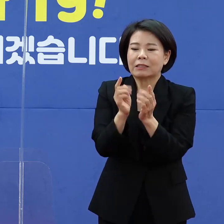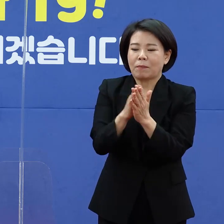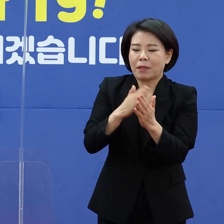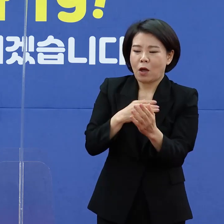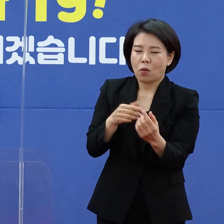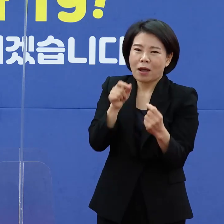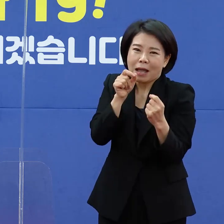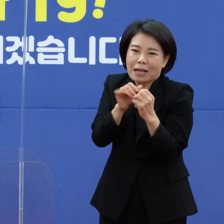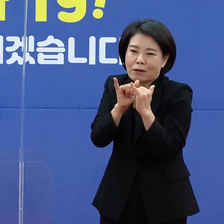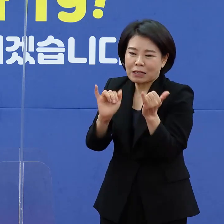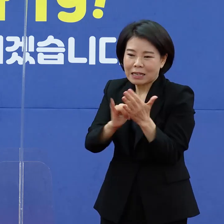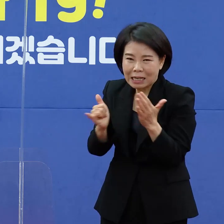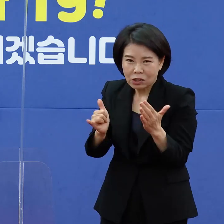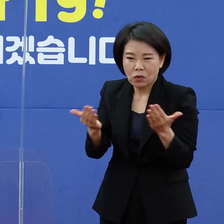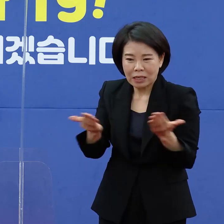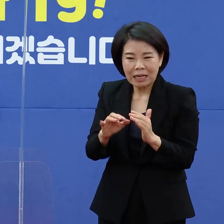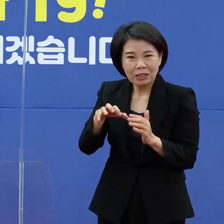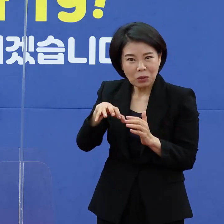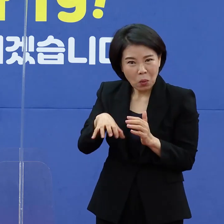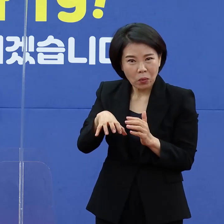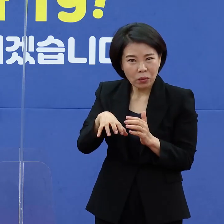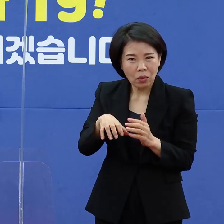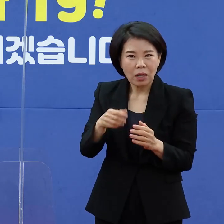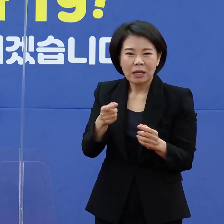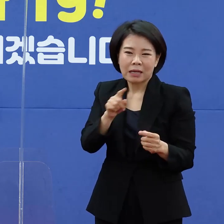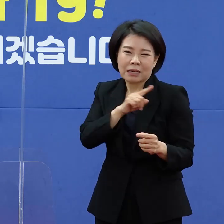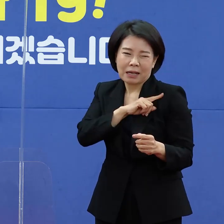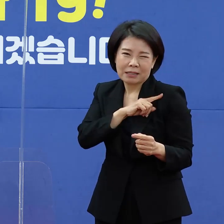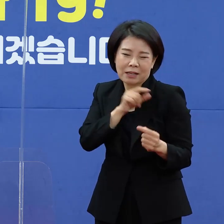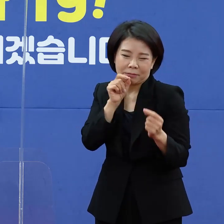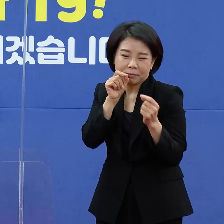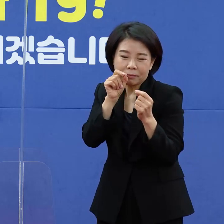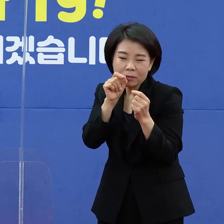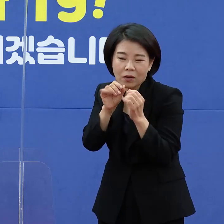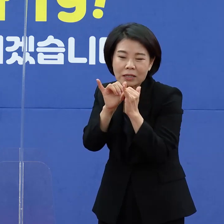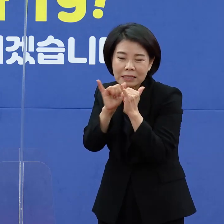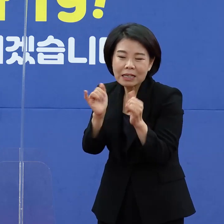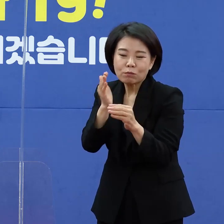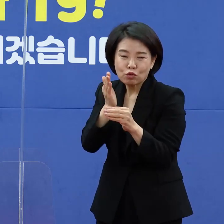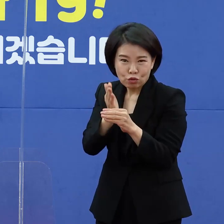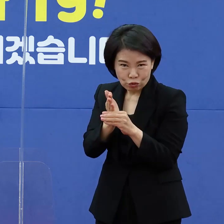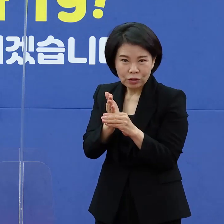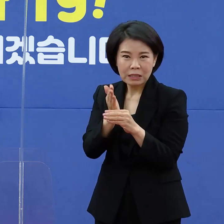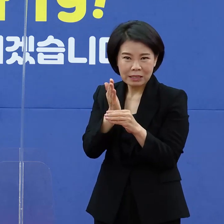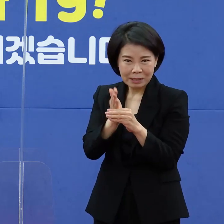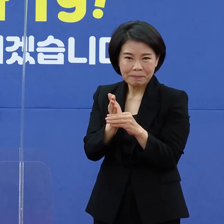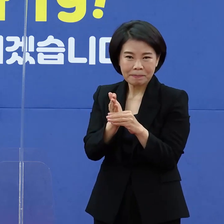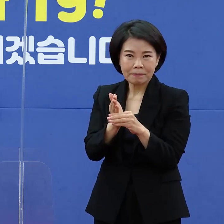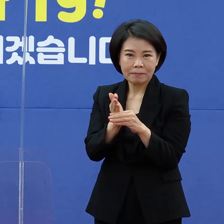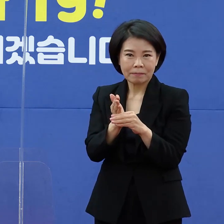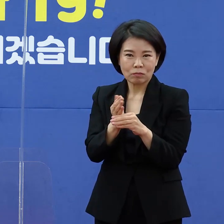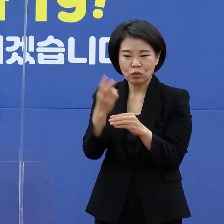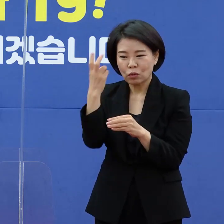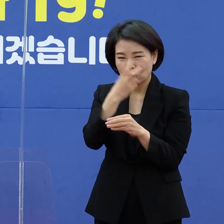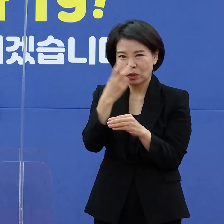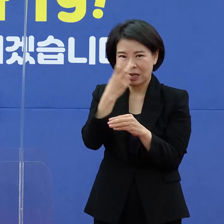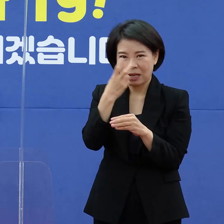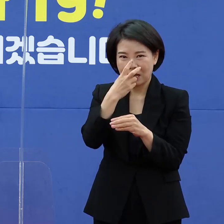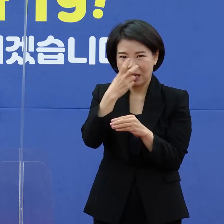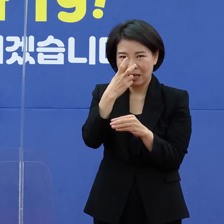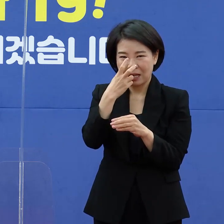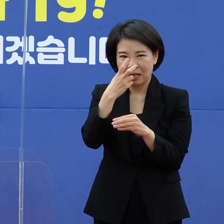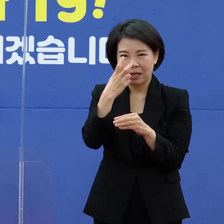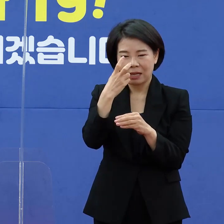가족, 직장 동료 이렇게 가장 근접된 분들 중심으로 역학조사나